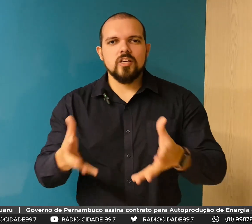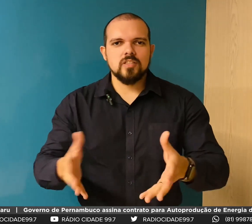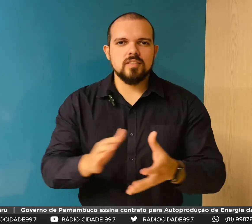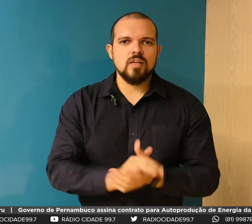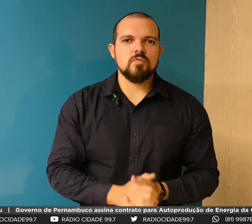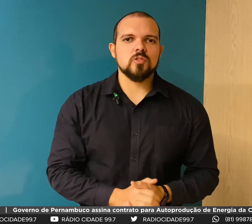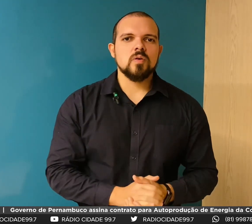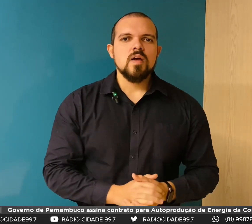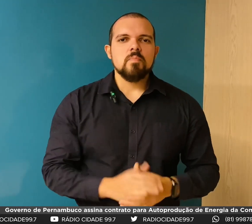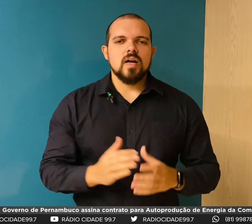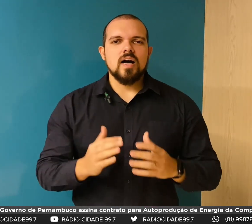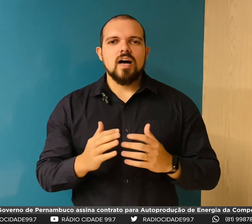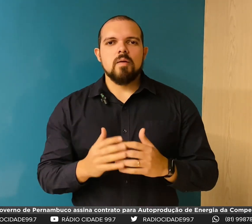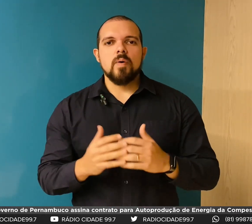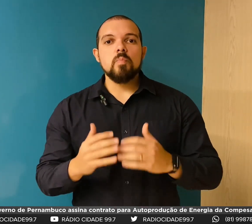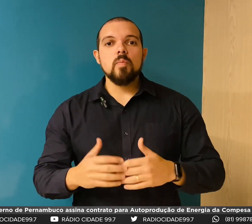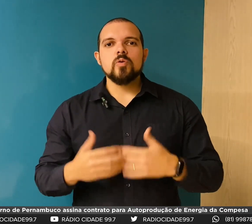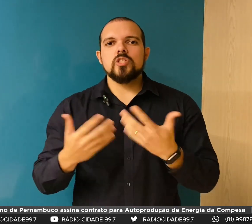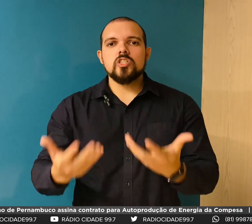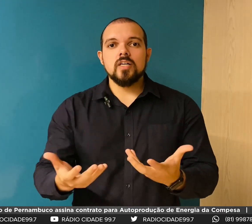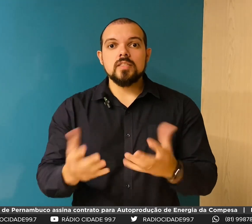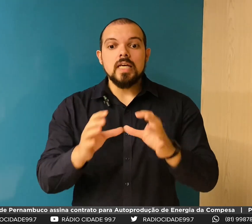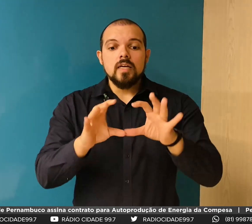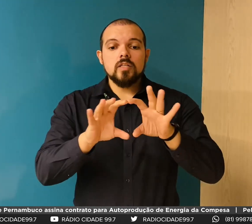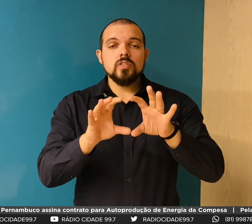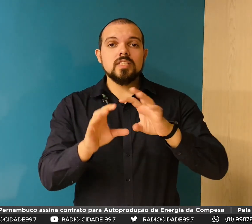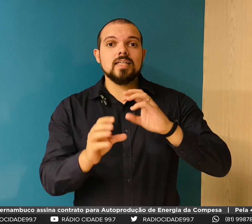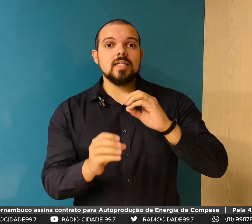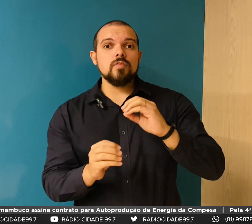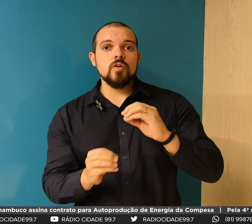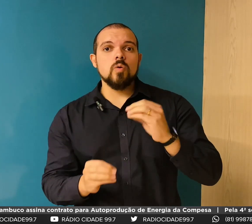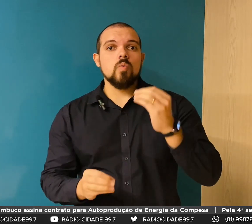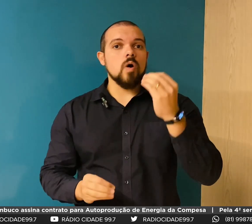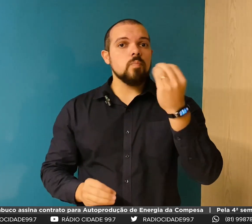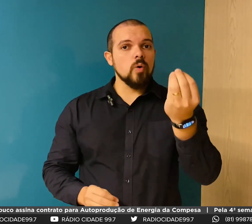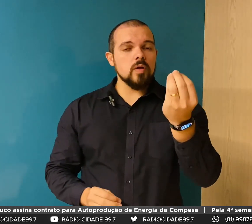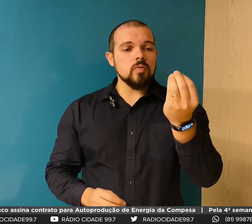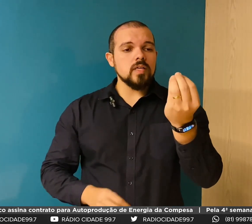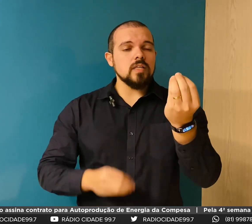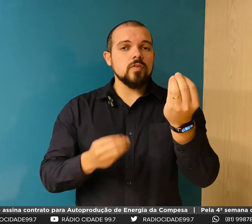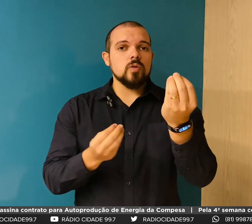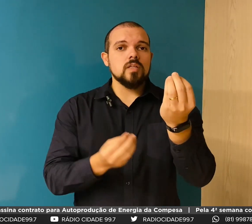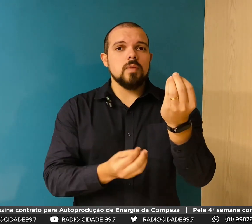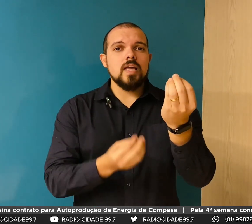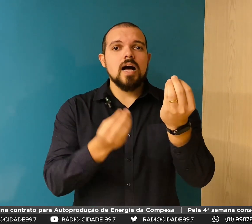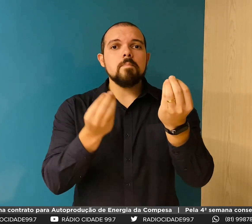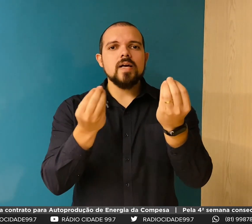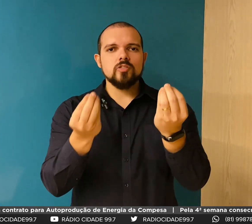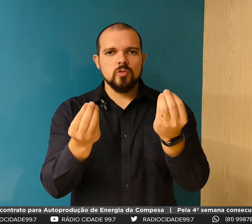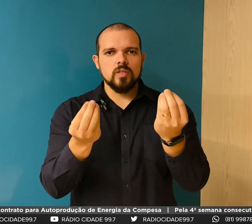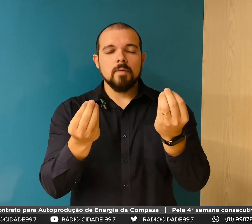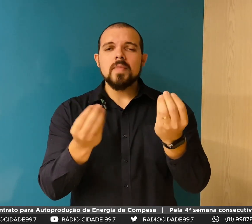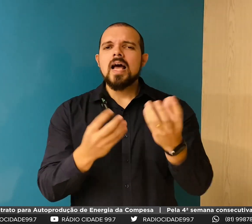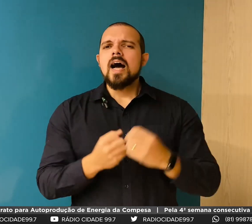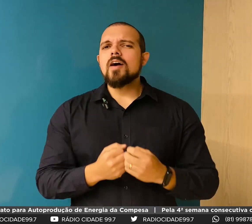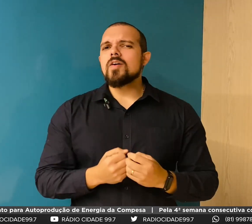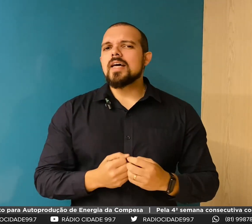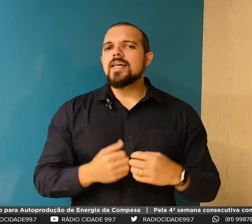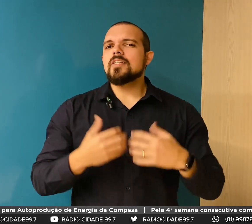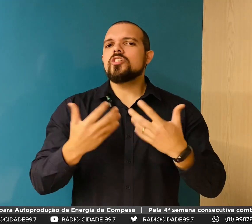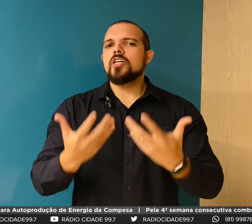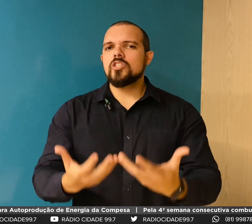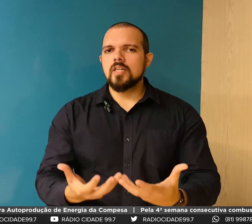e você presta esse serviço para o público gestante. Então, você já identificou qual é público e identificou também a persona.